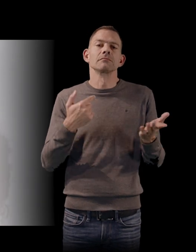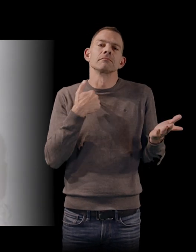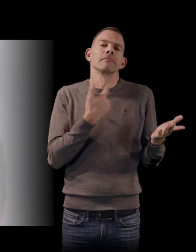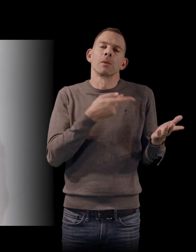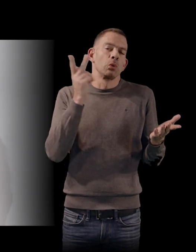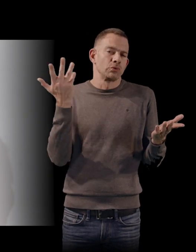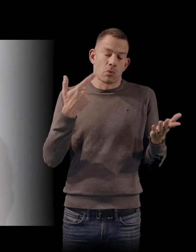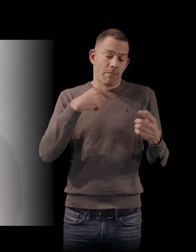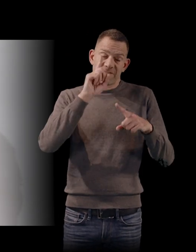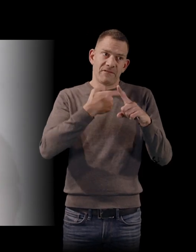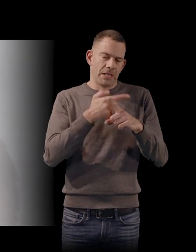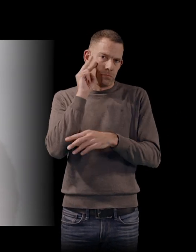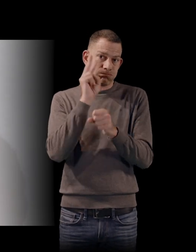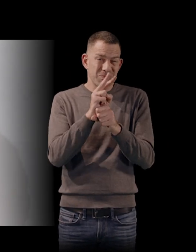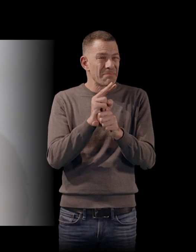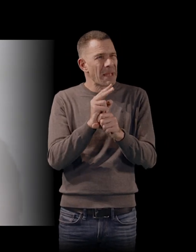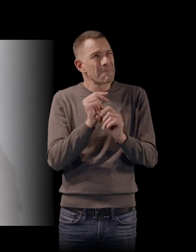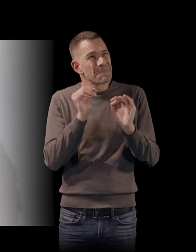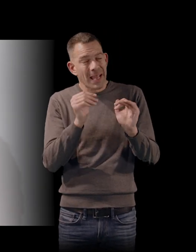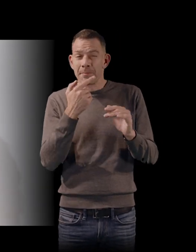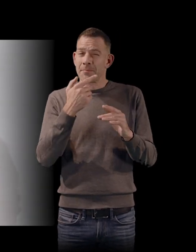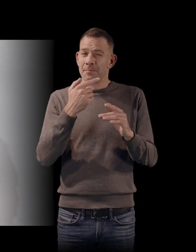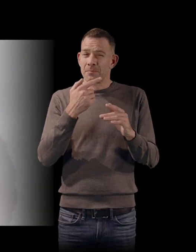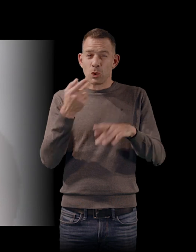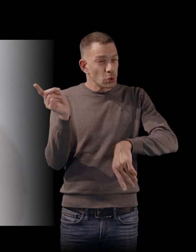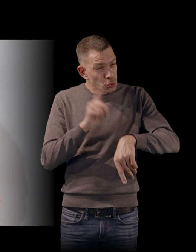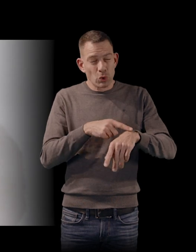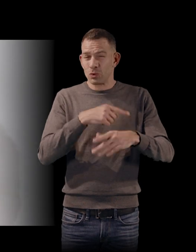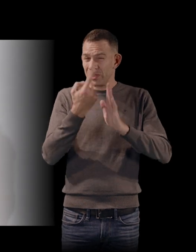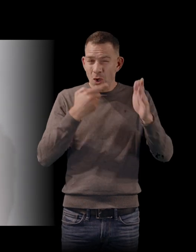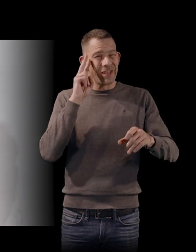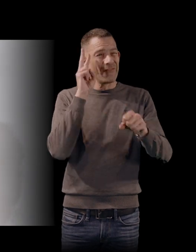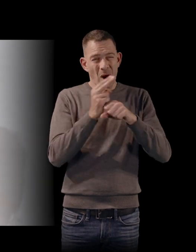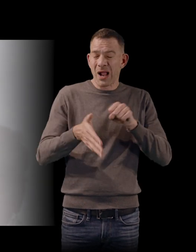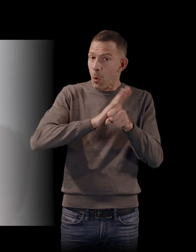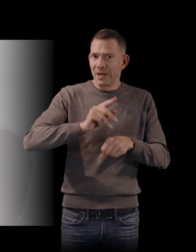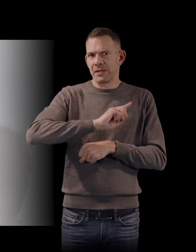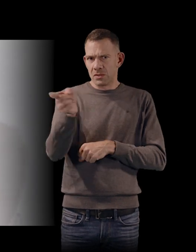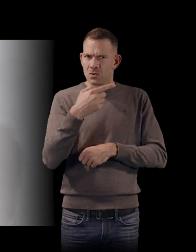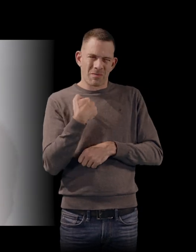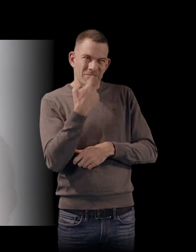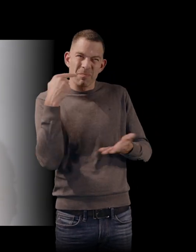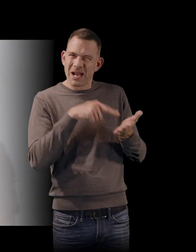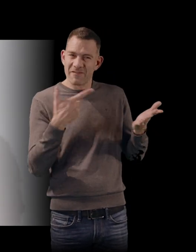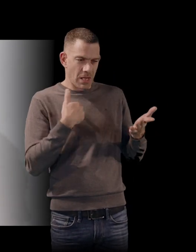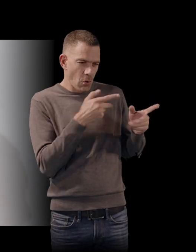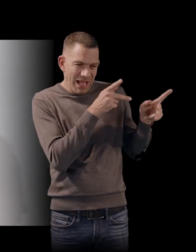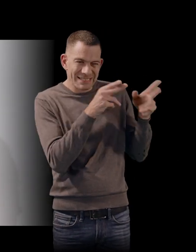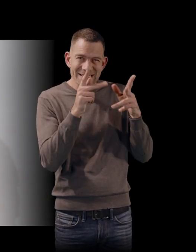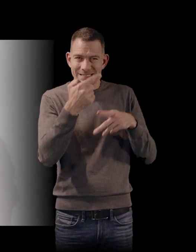film. Et puis, même le film, je ne l'ai pas regardé en entier tout de suite. Je préférais me concentrer sur certaines scènes qui m'avaient marqué moi à l'époque et